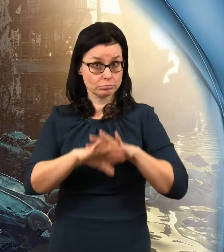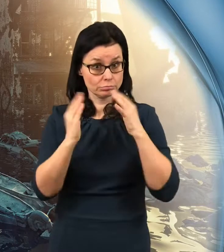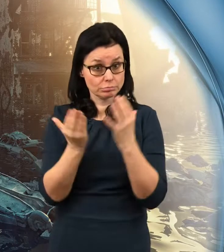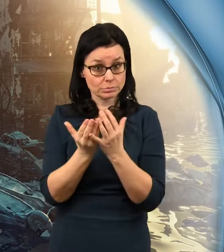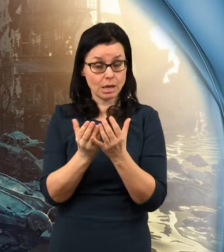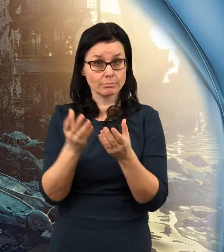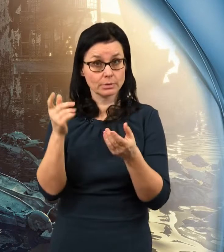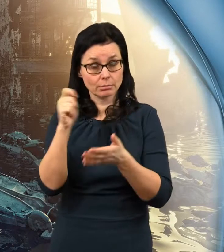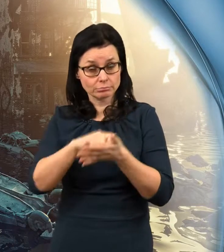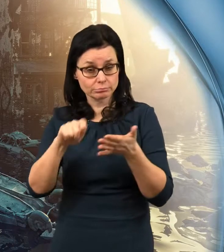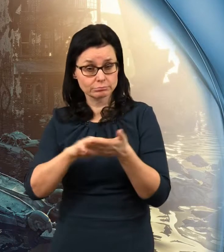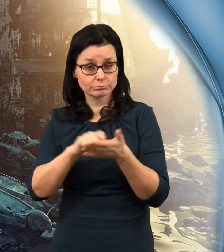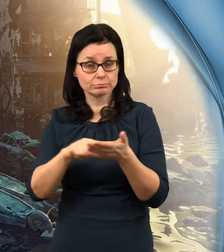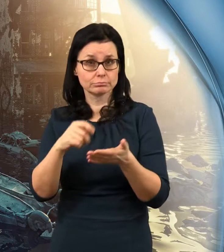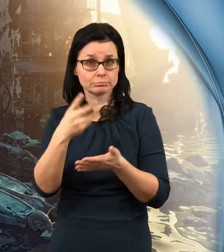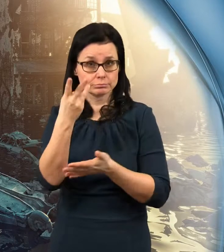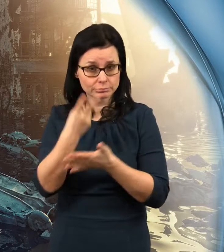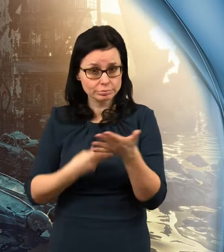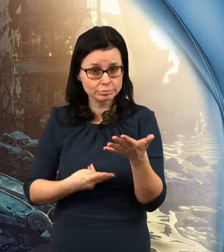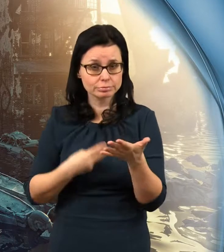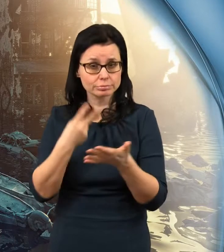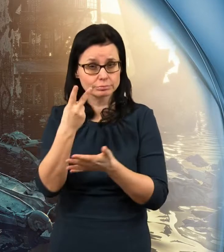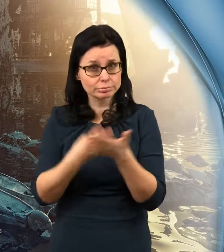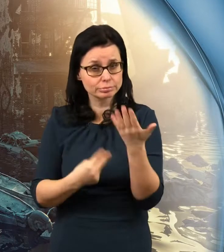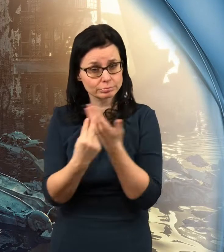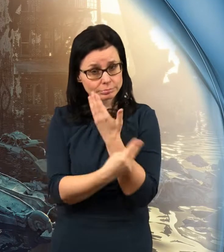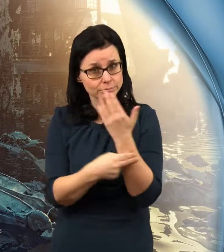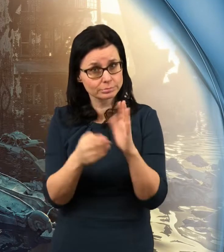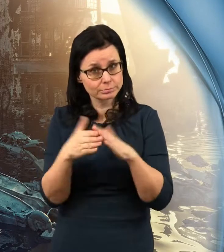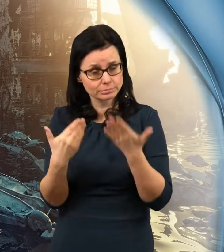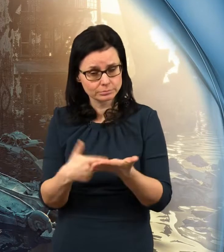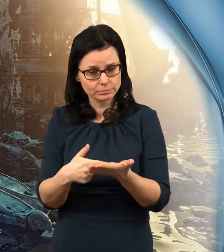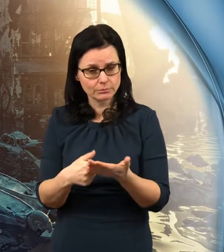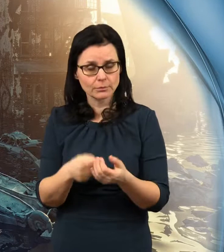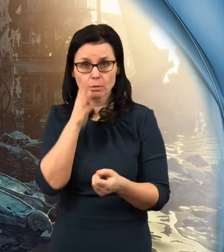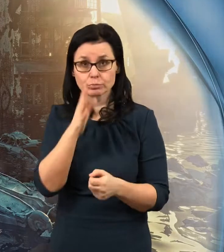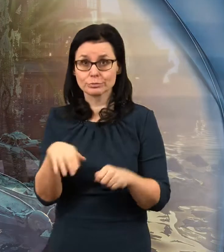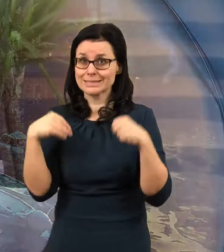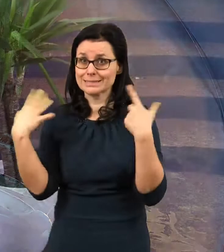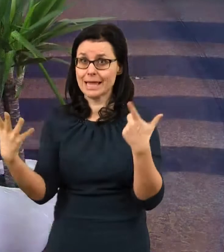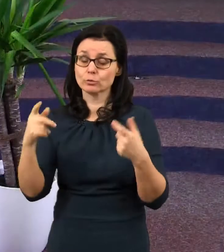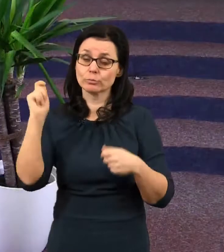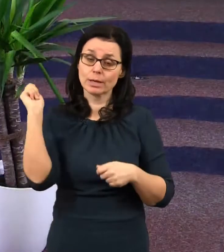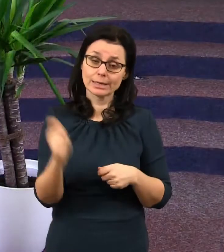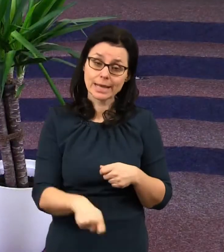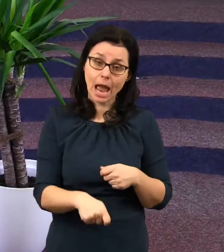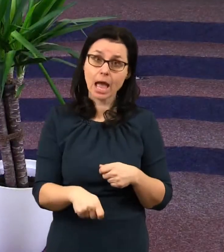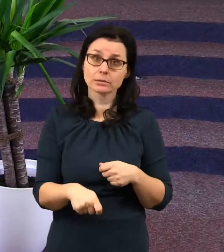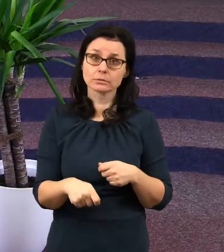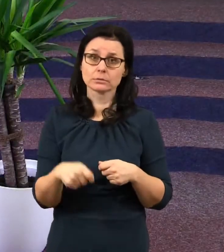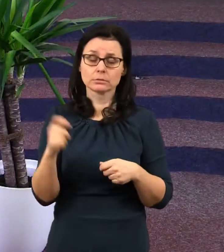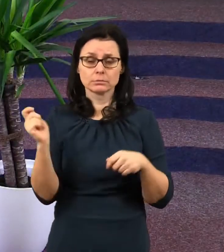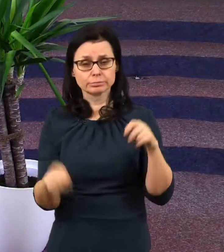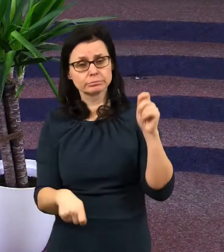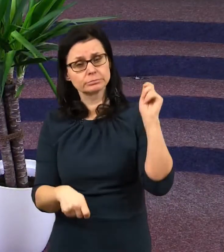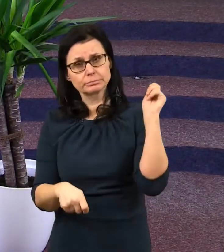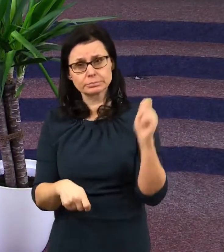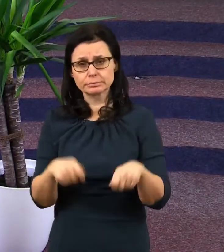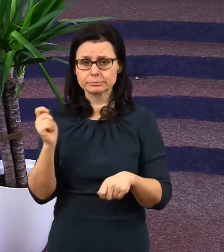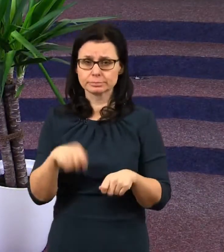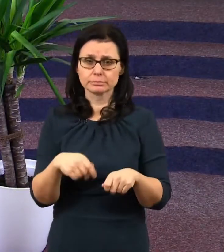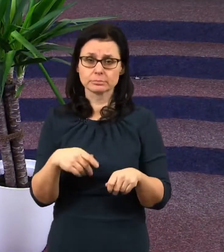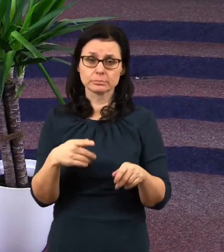je popisovaná při sedmi posledních ranách, které dopadnou na tento svět, tak to není nic